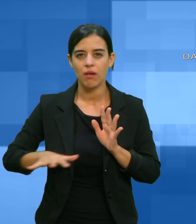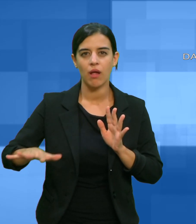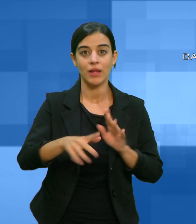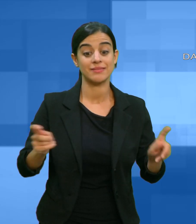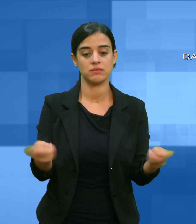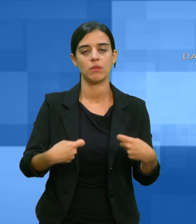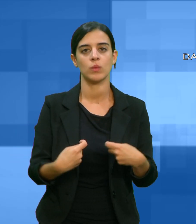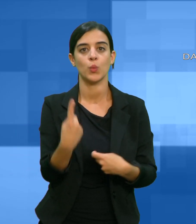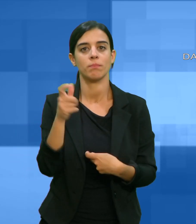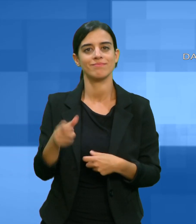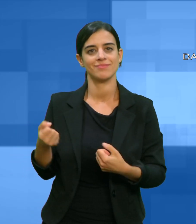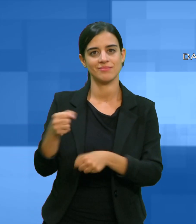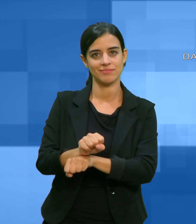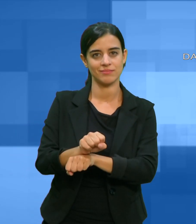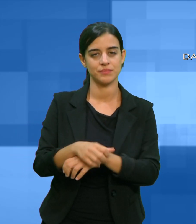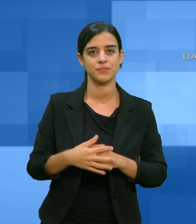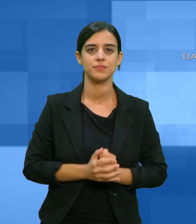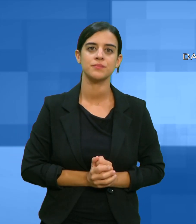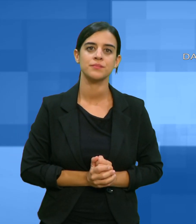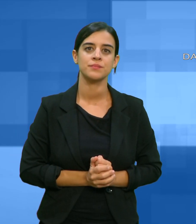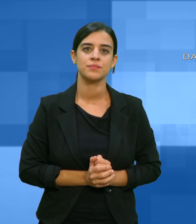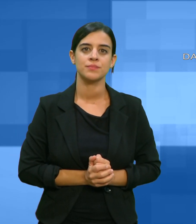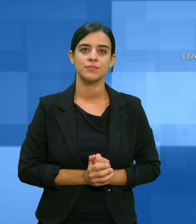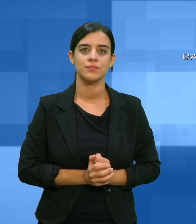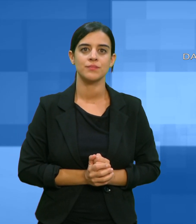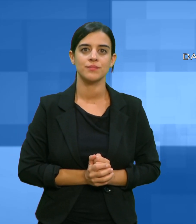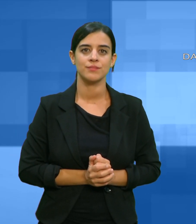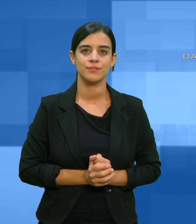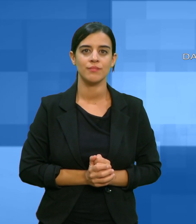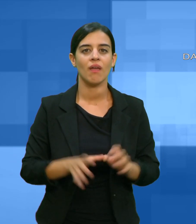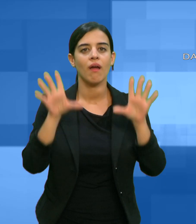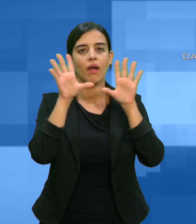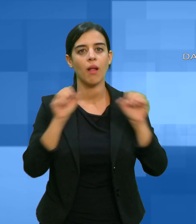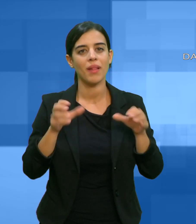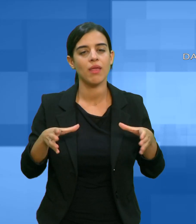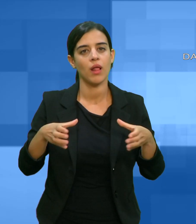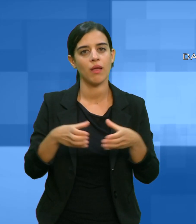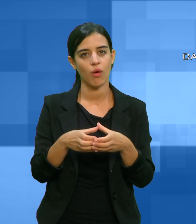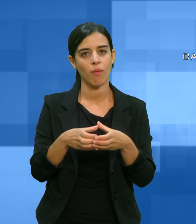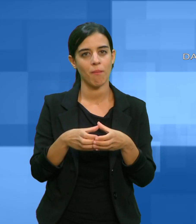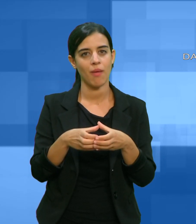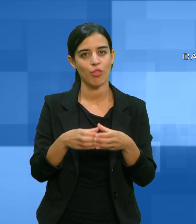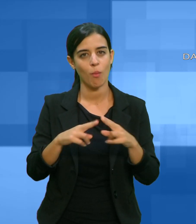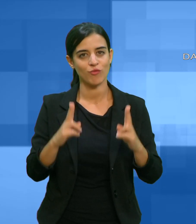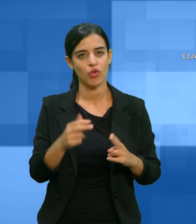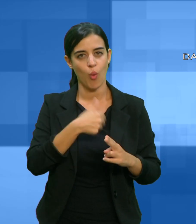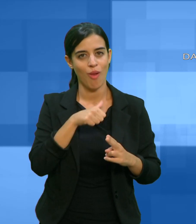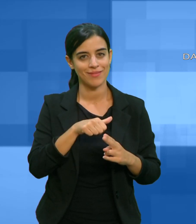Continuano i controlli dei carabinieri del comando provinciale di Oristano soprattutto